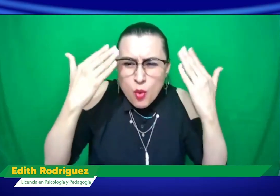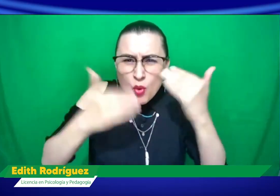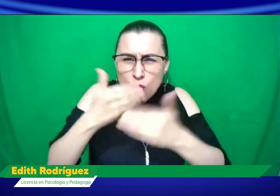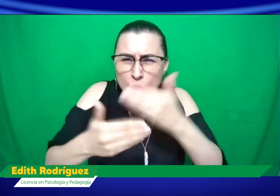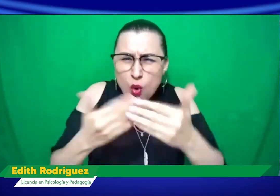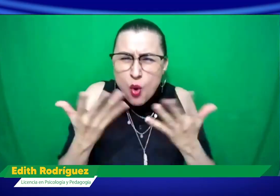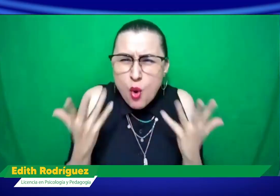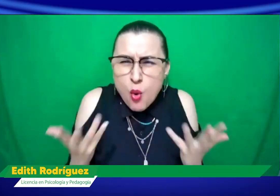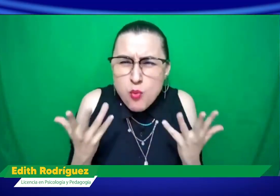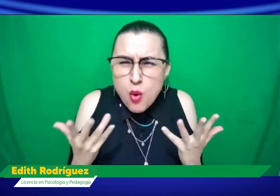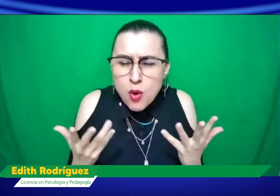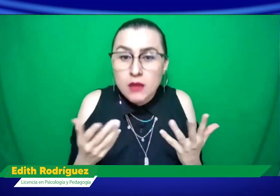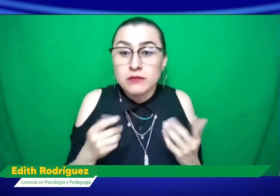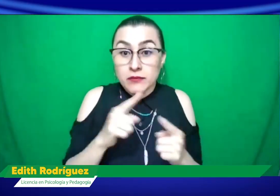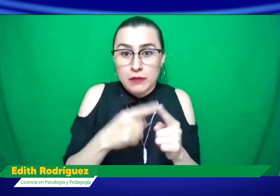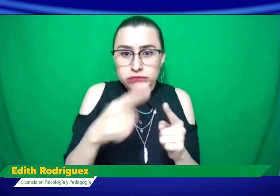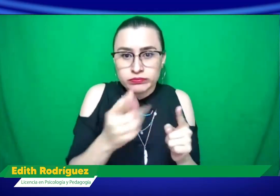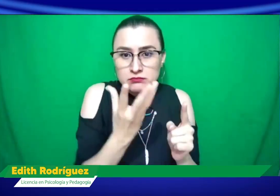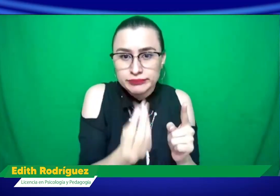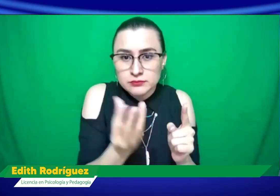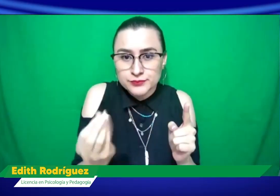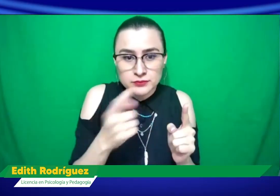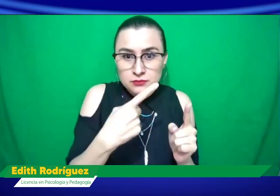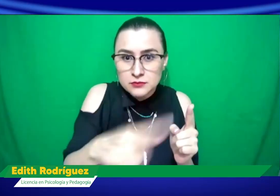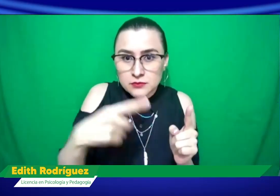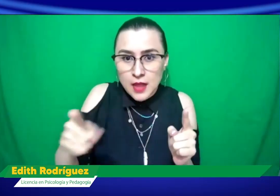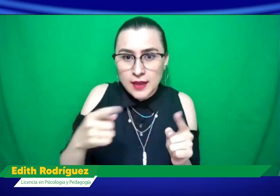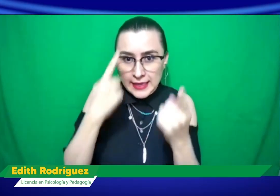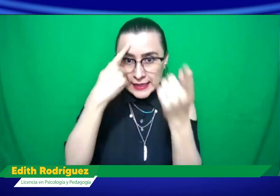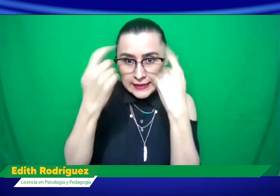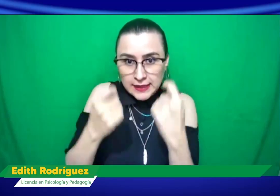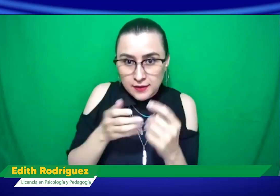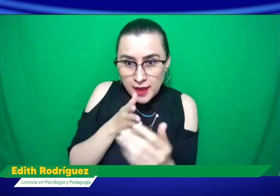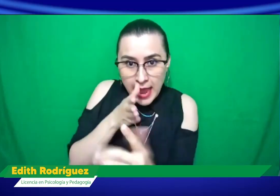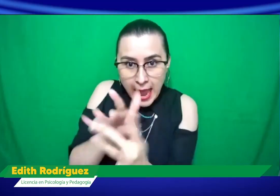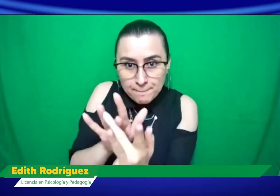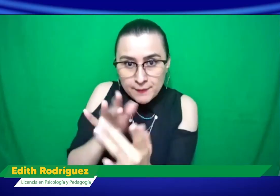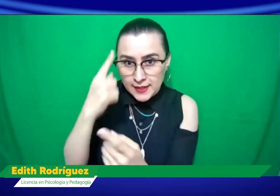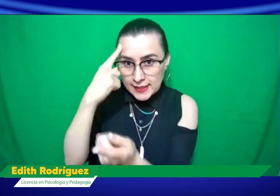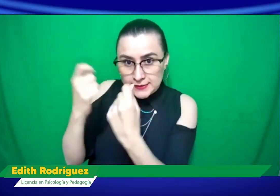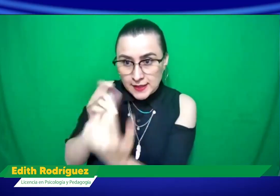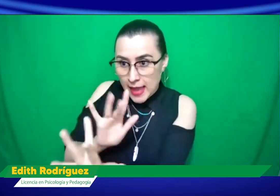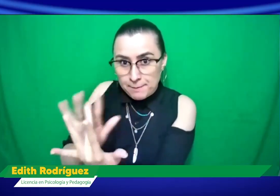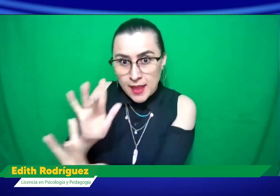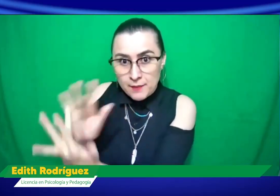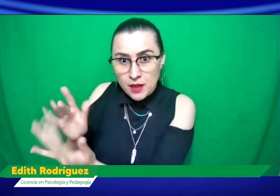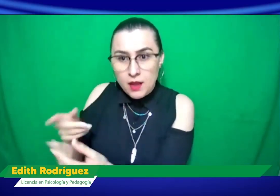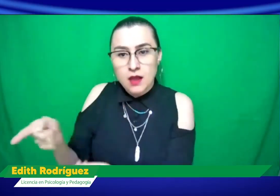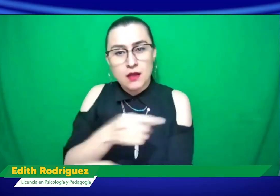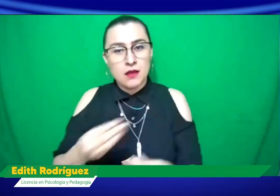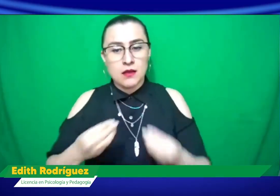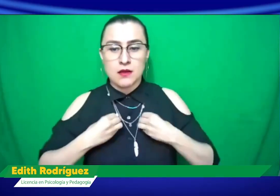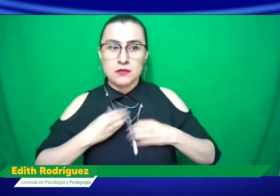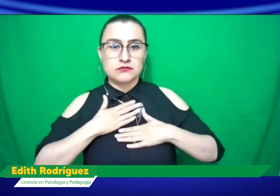psicológico, cómo serán esos procesos, y toda esta diversidad que existe en la población sorda, ¿qué